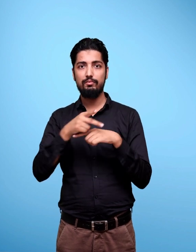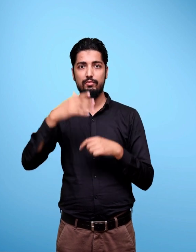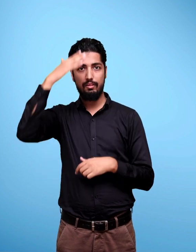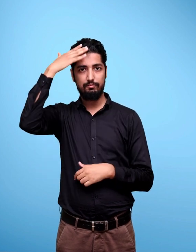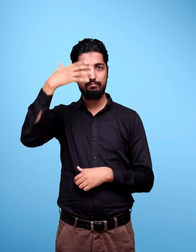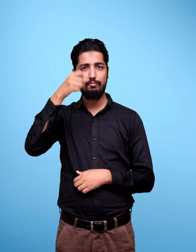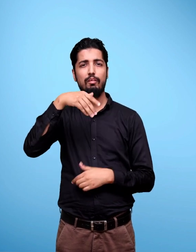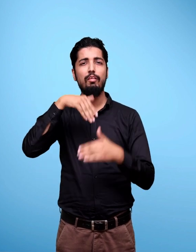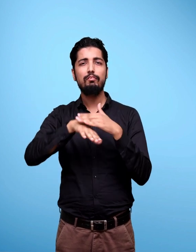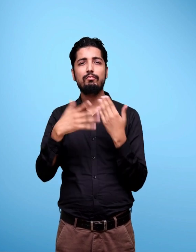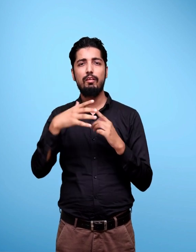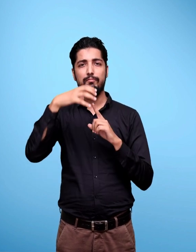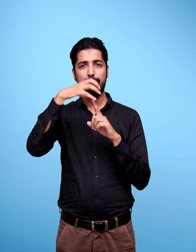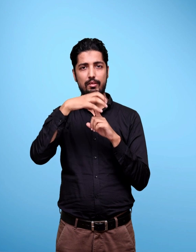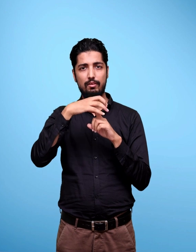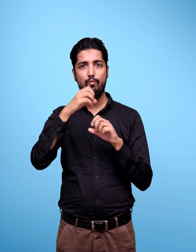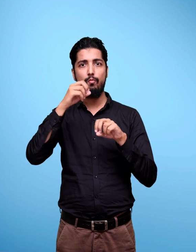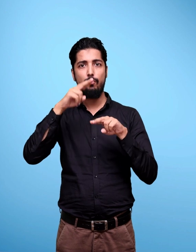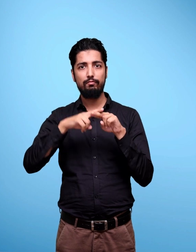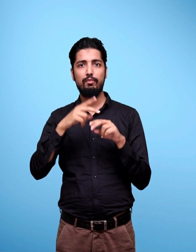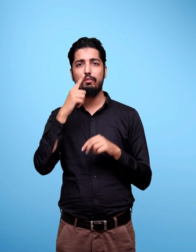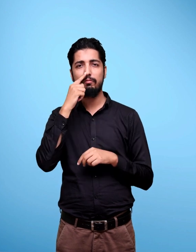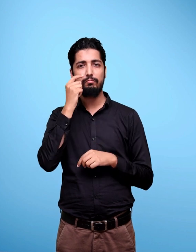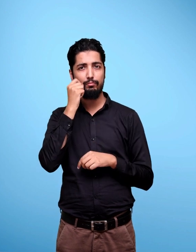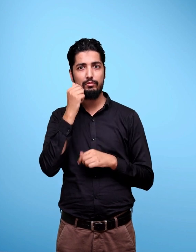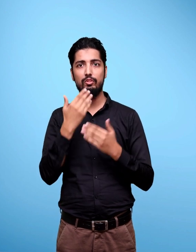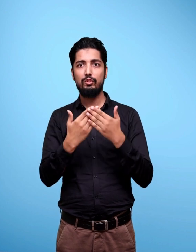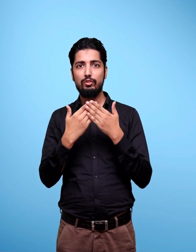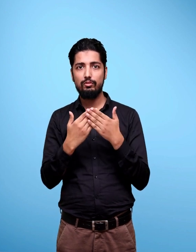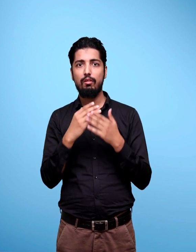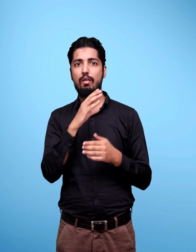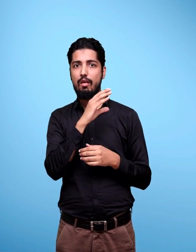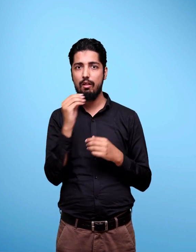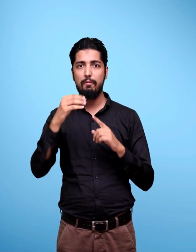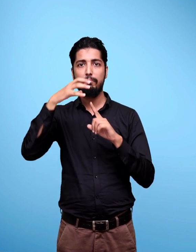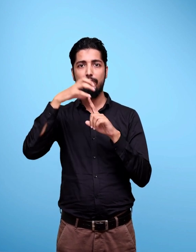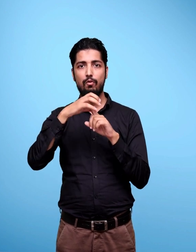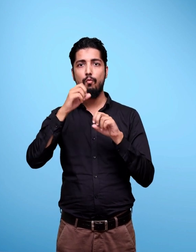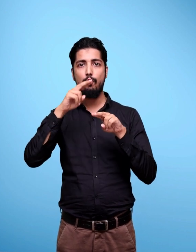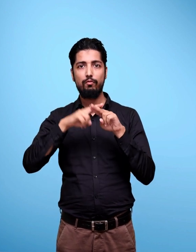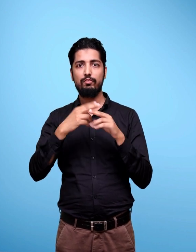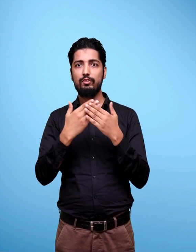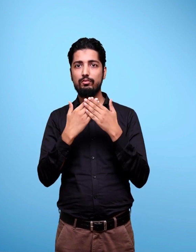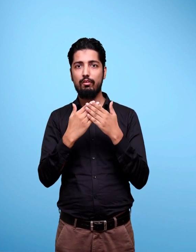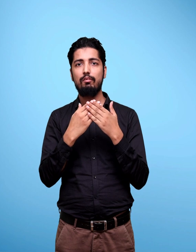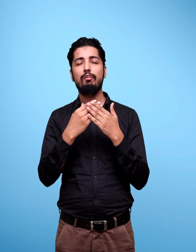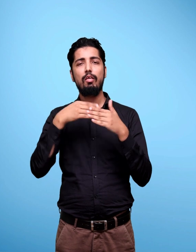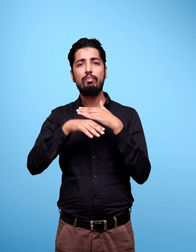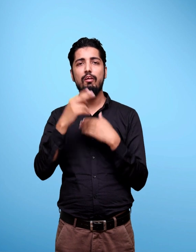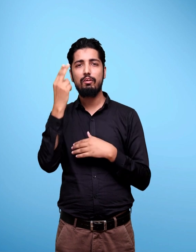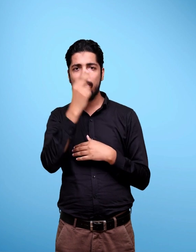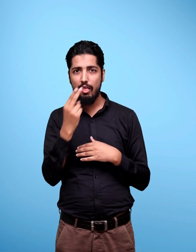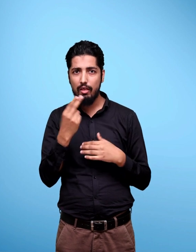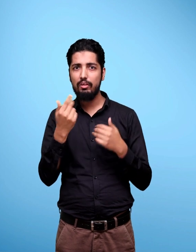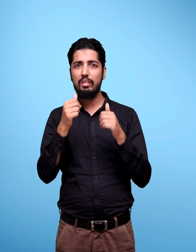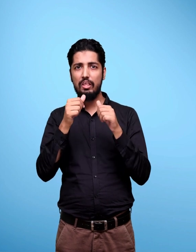Professor Professor Head Department Of Gender Studies And Department Of Education In Arts And Aesthetics